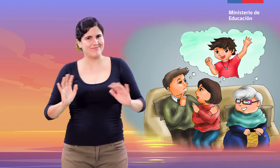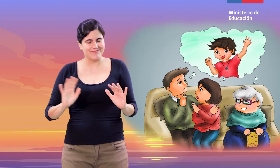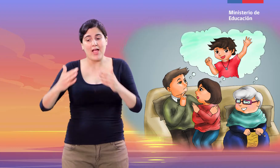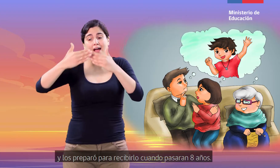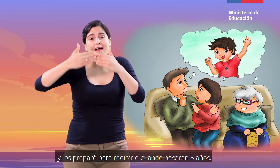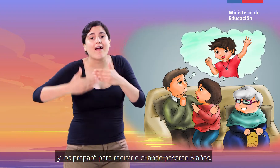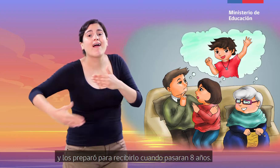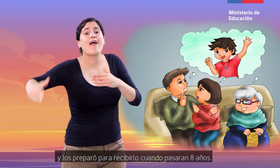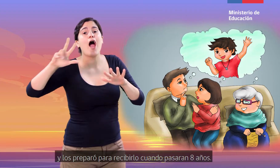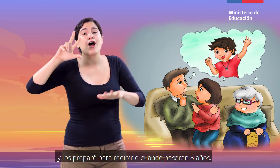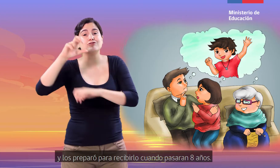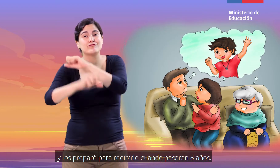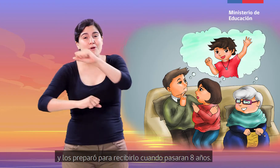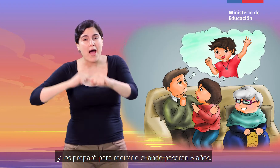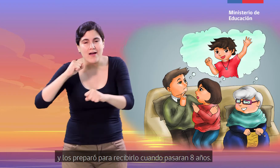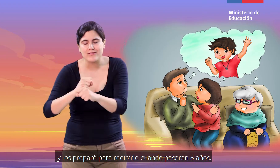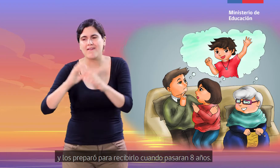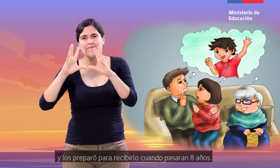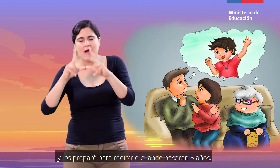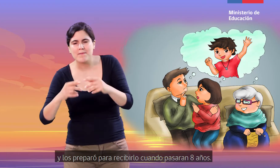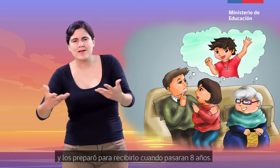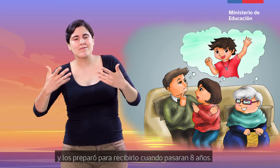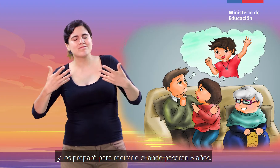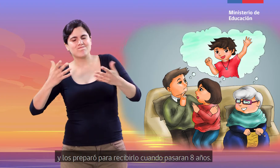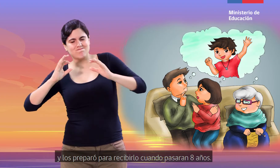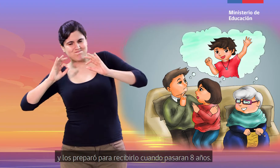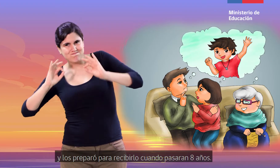y los preparó para recibirlo cuando pasaran ocho años.